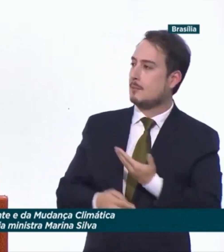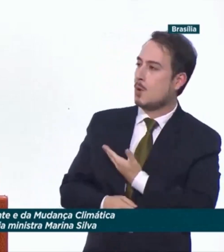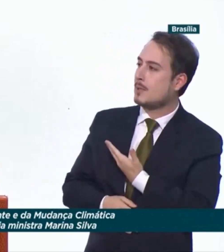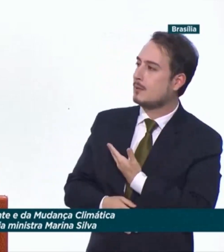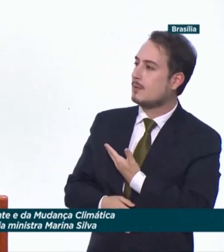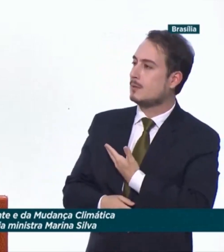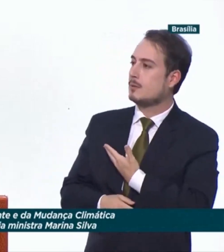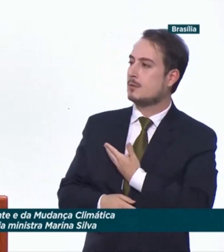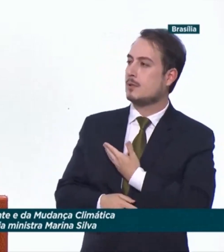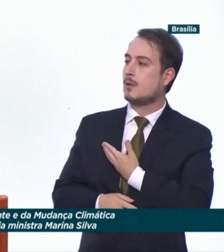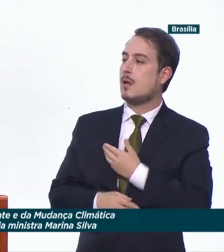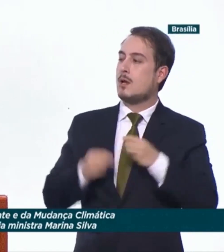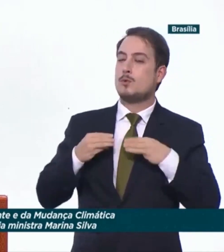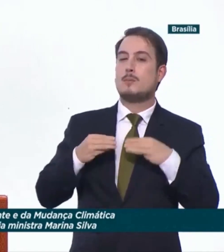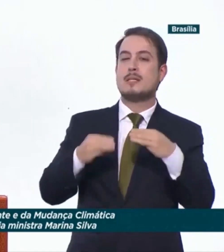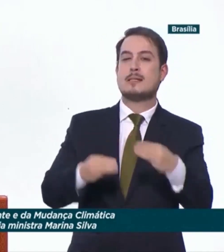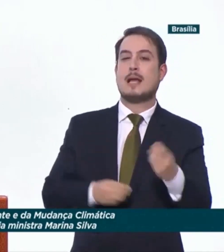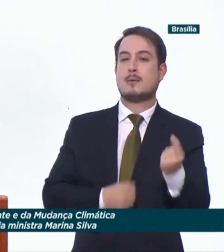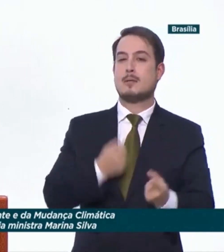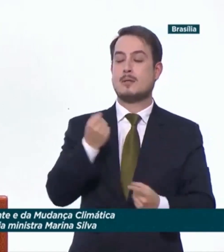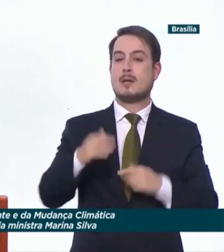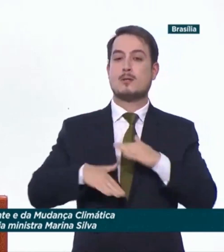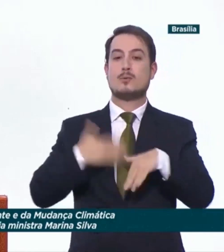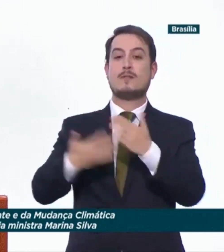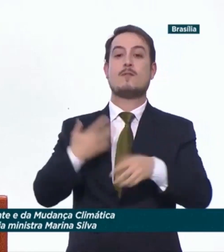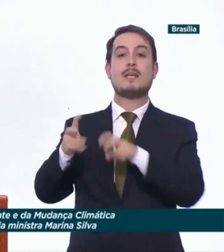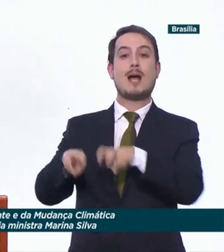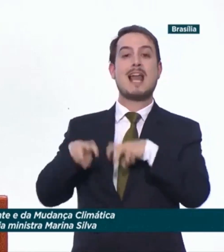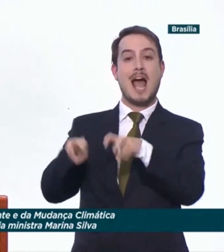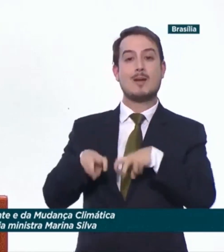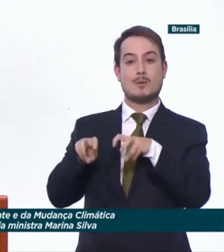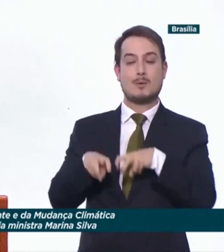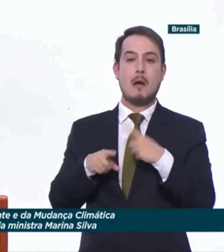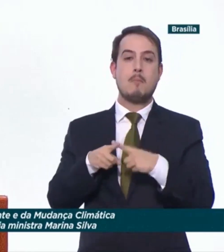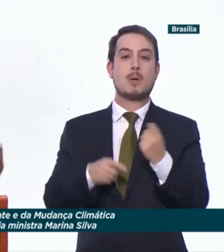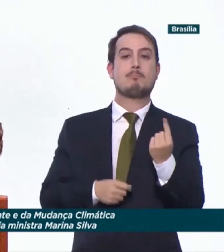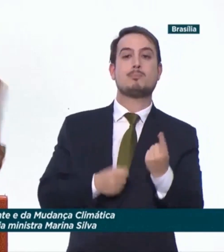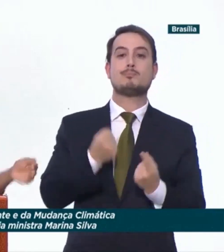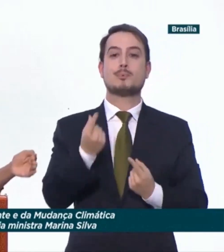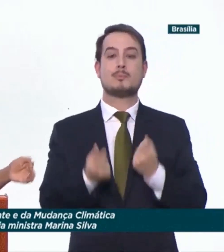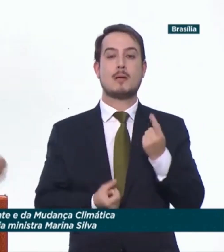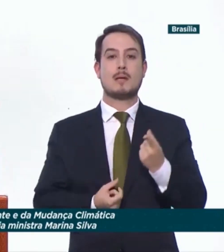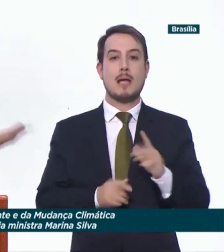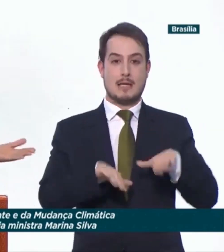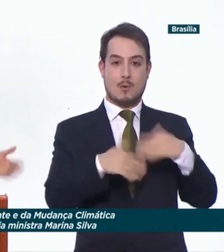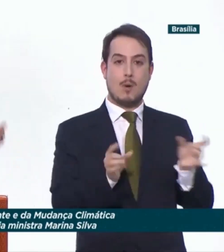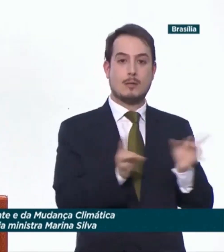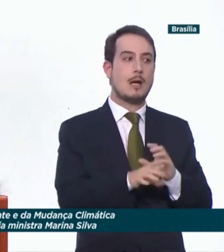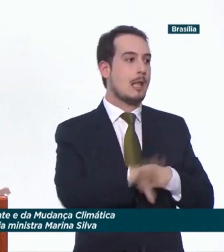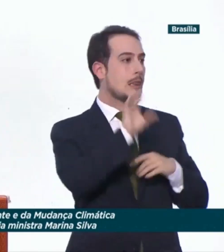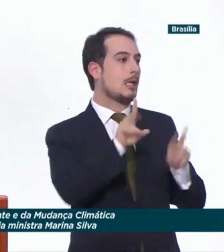ser comandado pelo próprio Presidente da República com a participação de todos os ministérios, da sociedade civil,